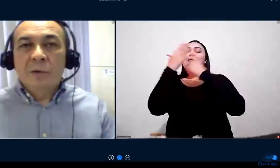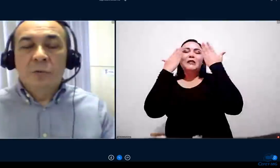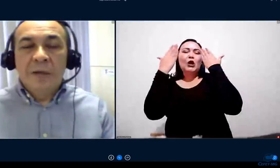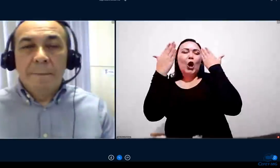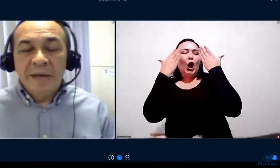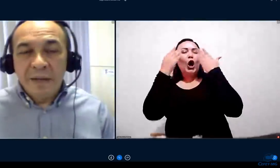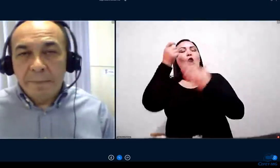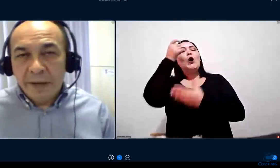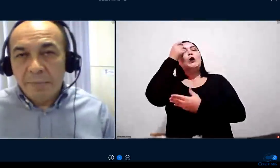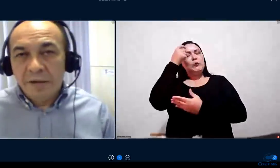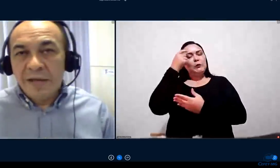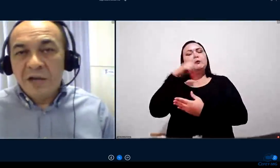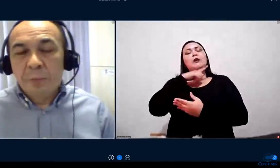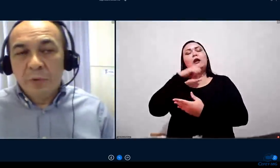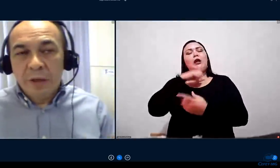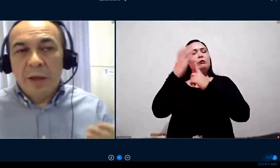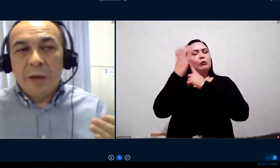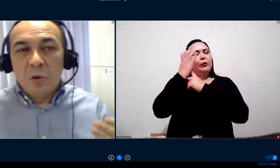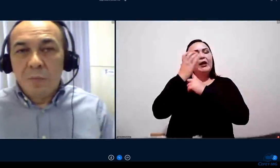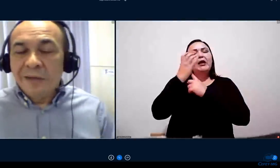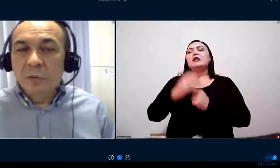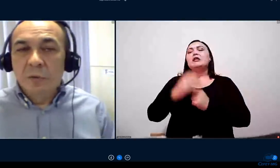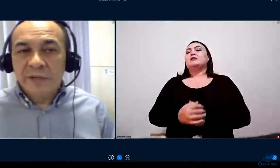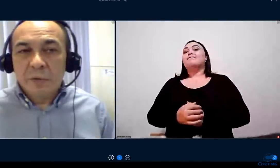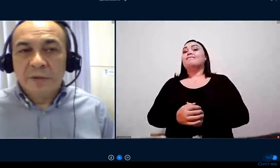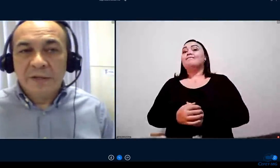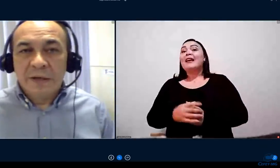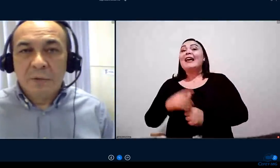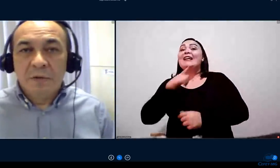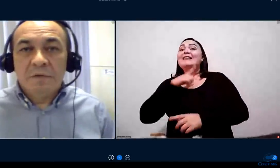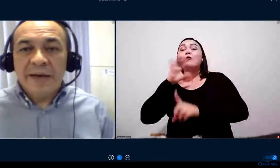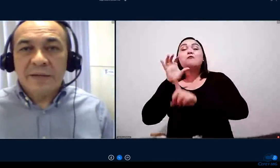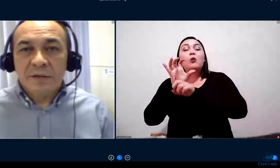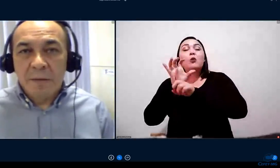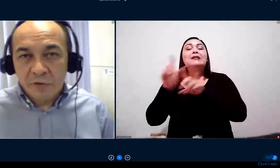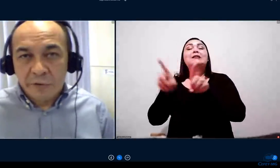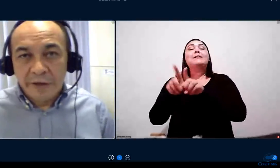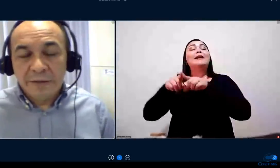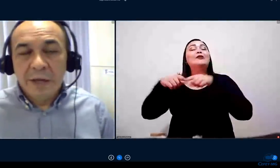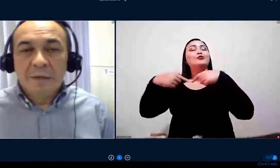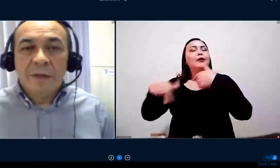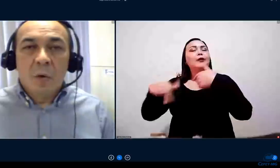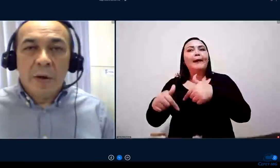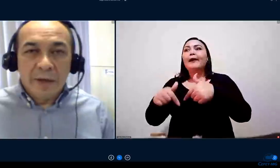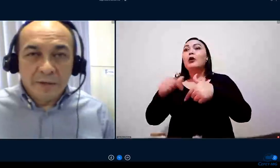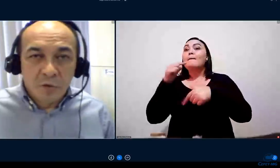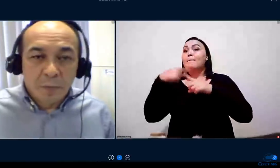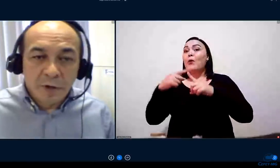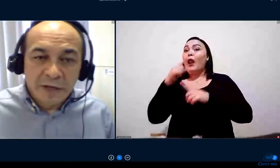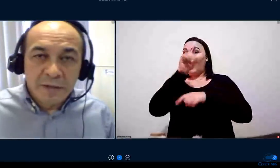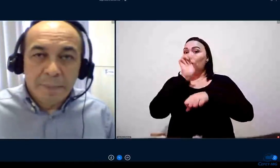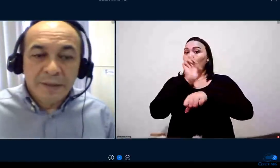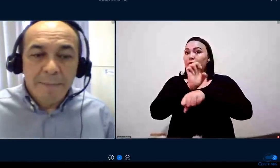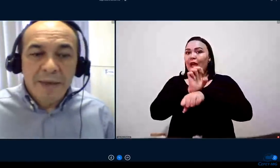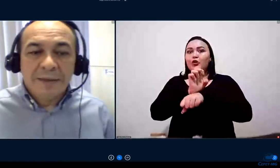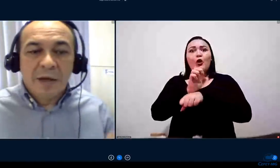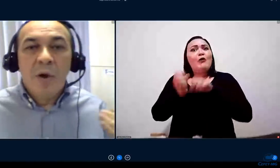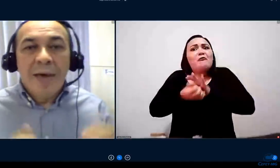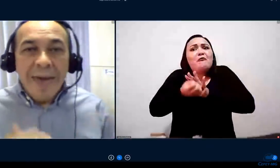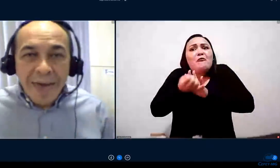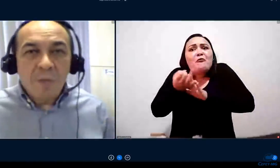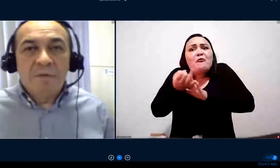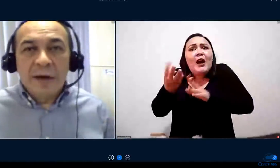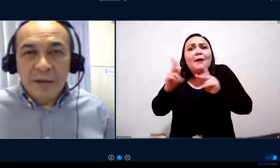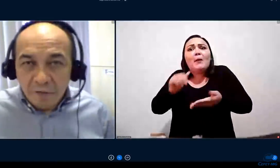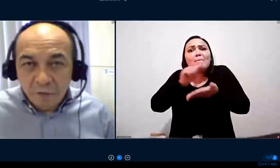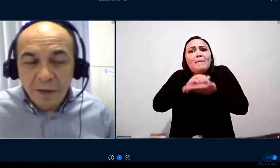impacto também da empregabilidade porque no Mato Grosso aconteceram diversas demissões decorrentes do processo de pandemia, então